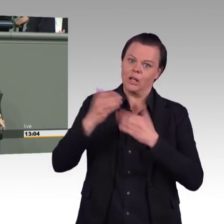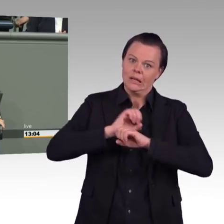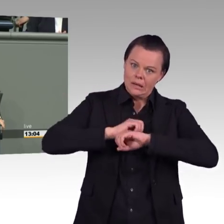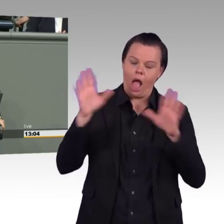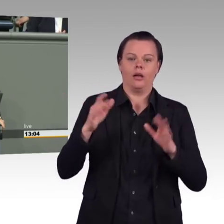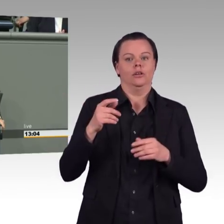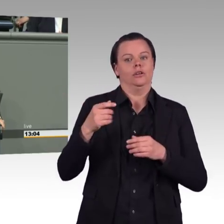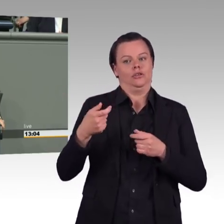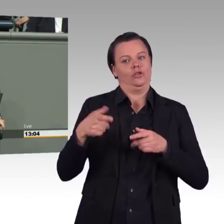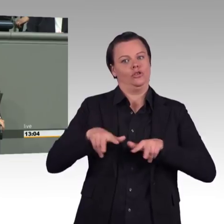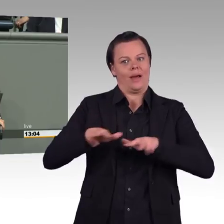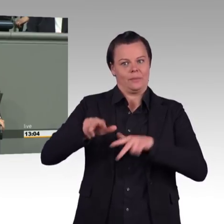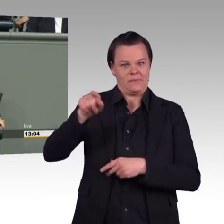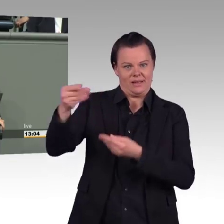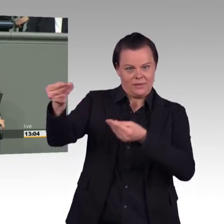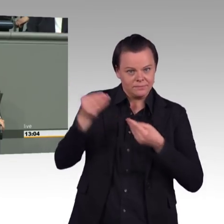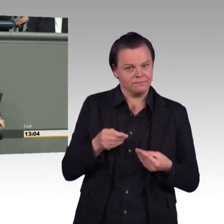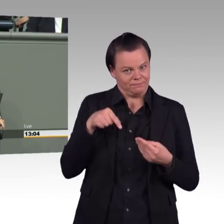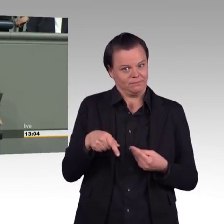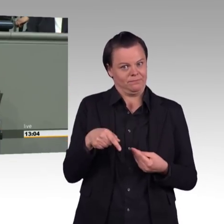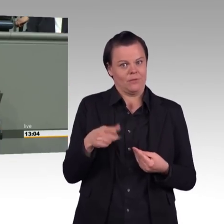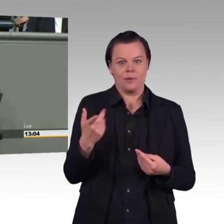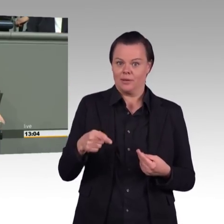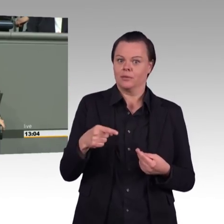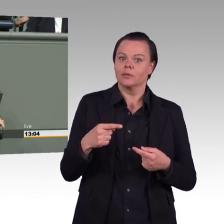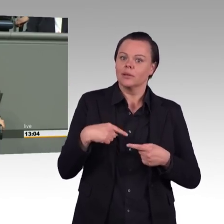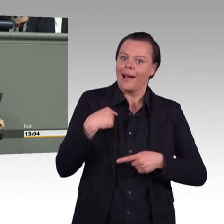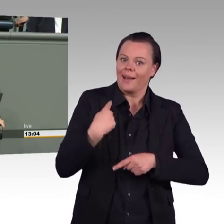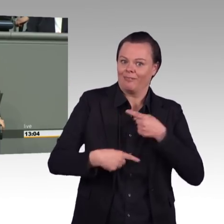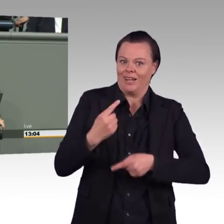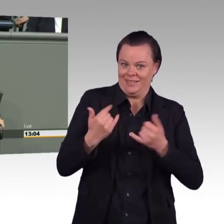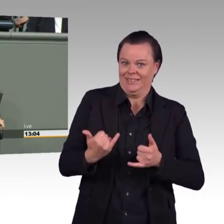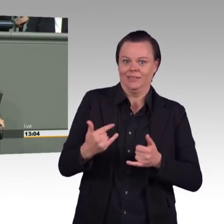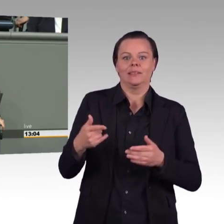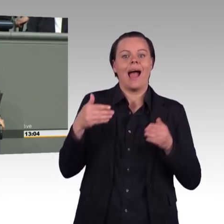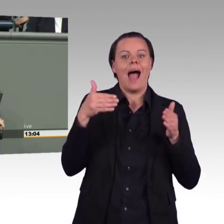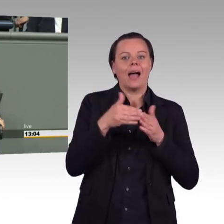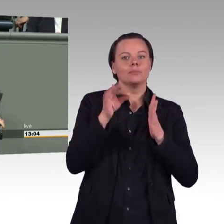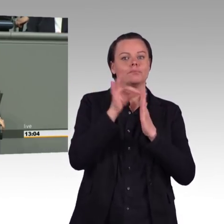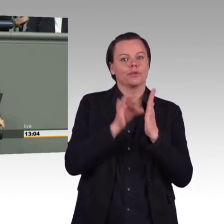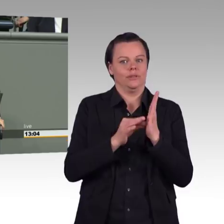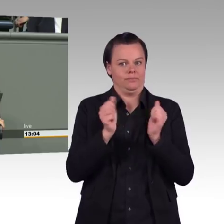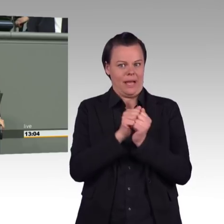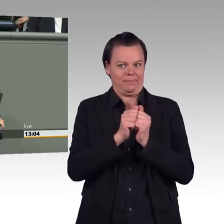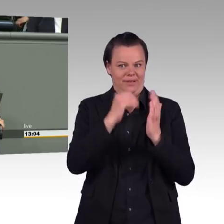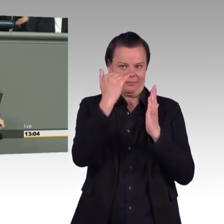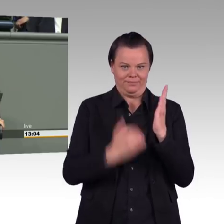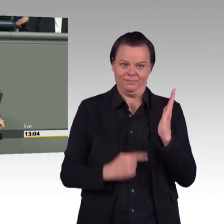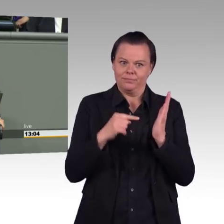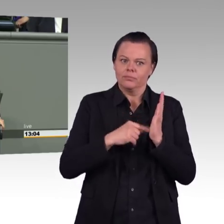sind, die im Kommissionsbericht sich wiederfinden. Daraus wird dann letztendlich der Gesetzentwurf. Und der